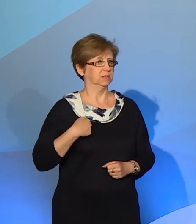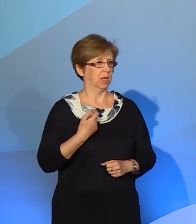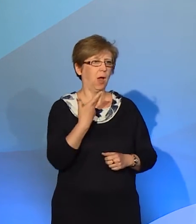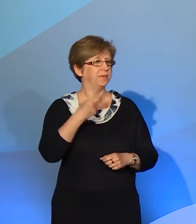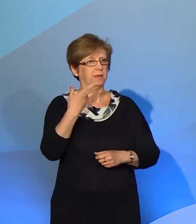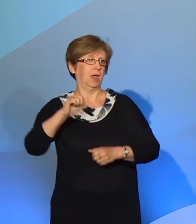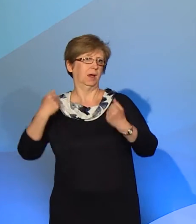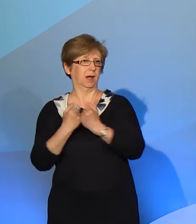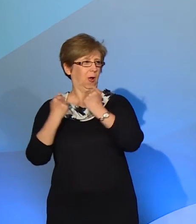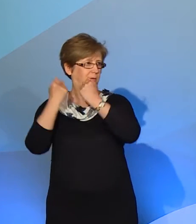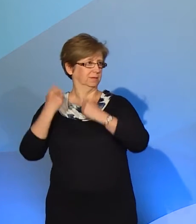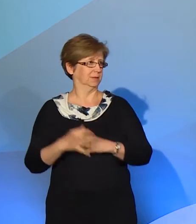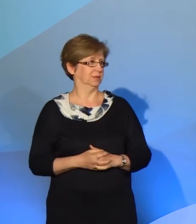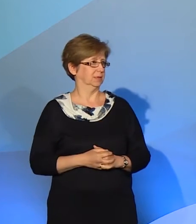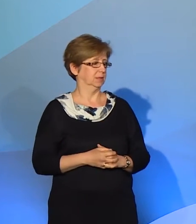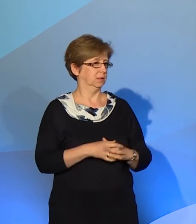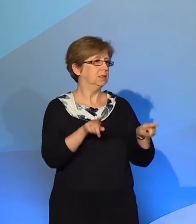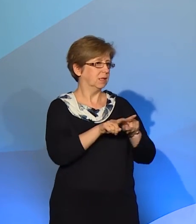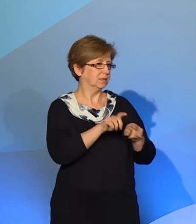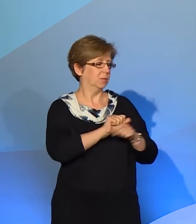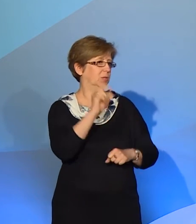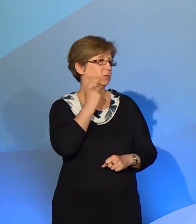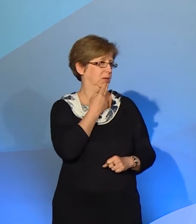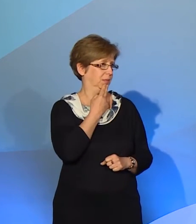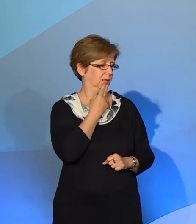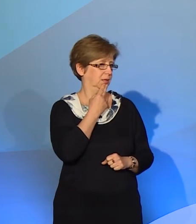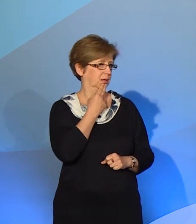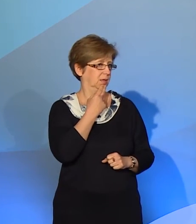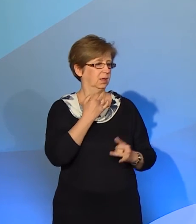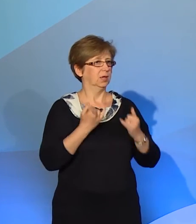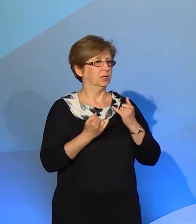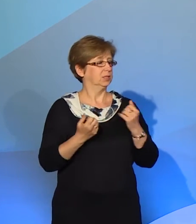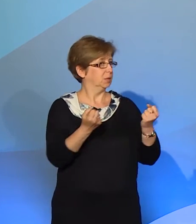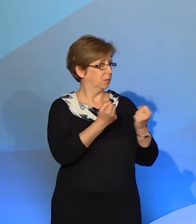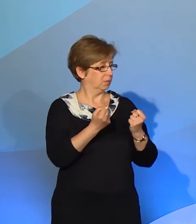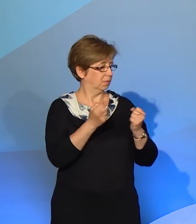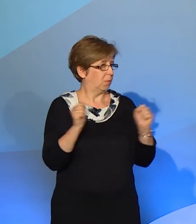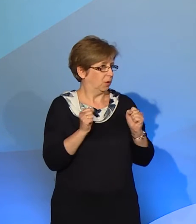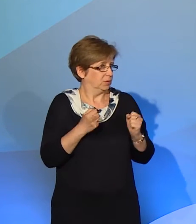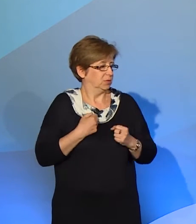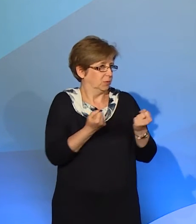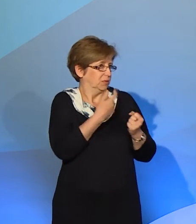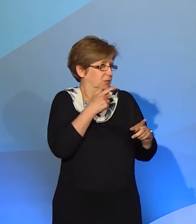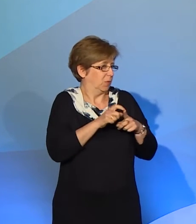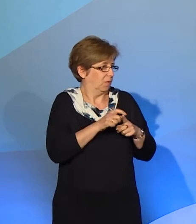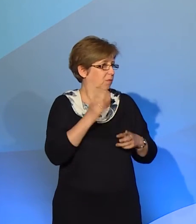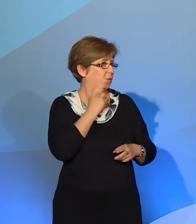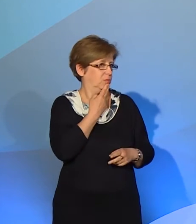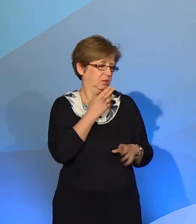Tak samo dokładnie jest z głuchymi. Jeżeli boją się Państwo używać słowa głuchy, niech się Państwo nie boją, bo to jest słowo jak najbardziej przez samych